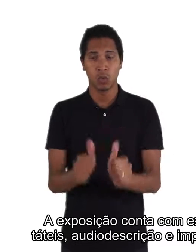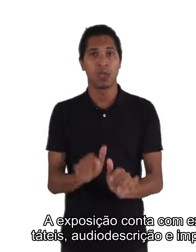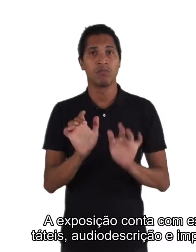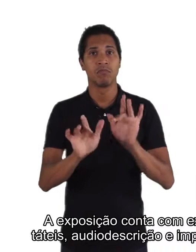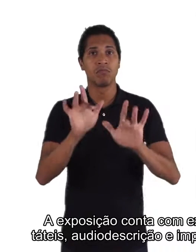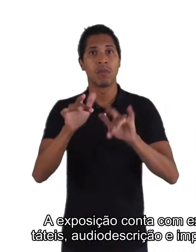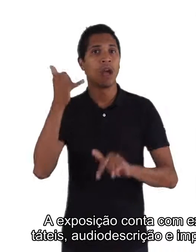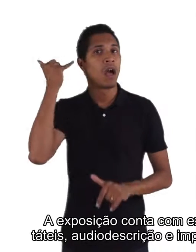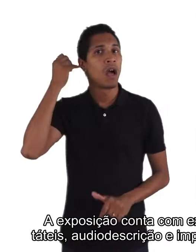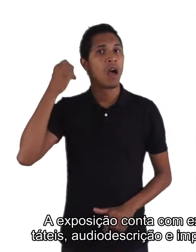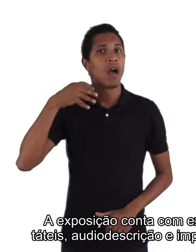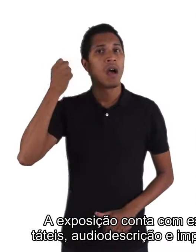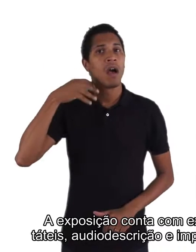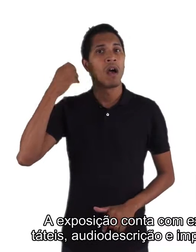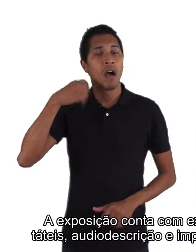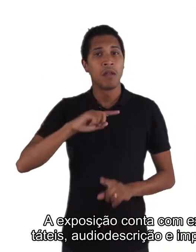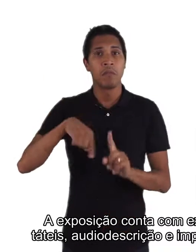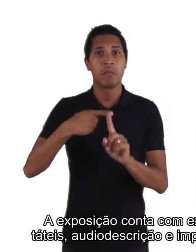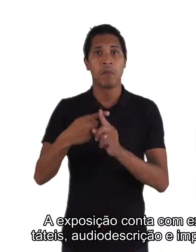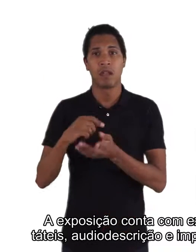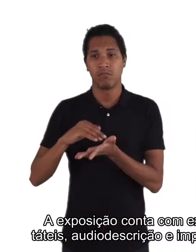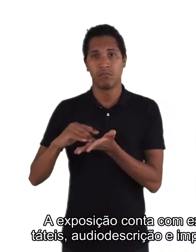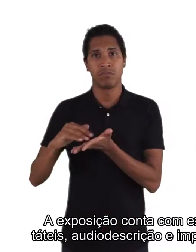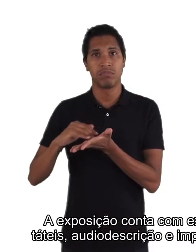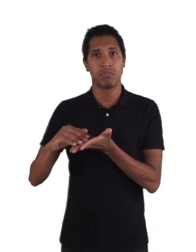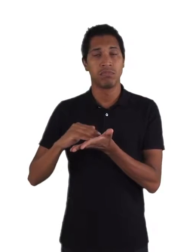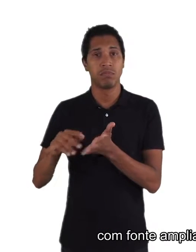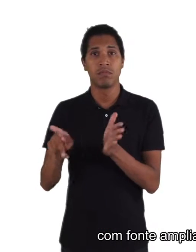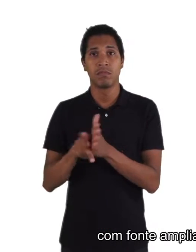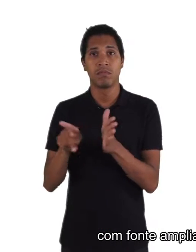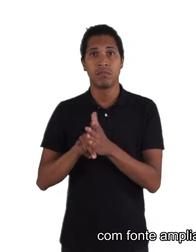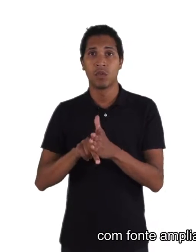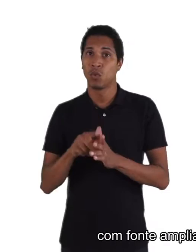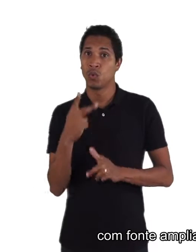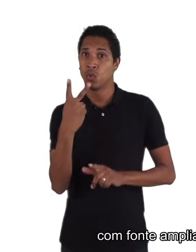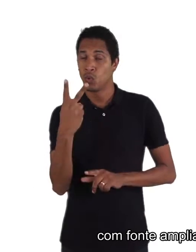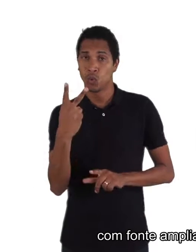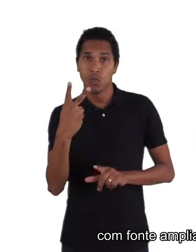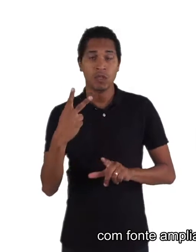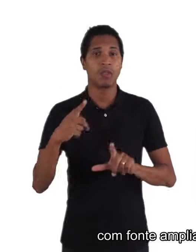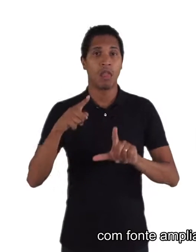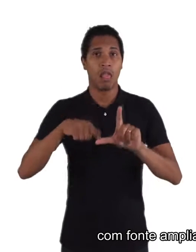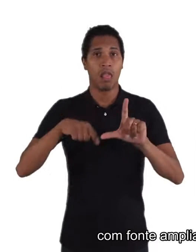audiodescrição e impressão dos textos em dupla leitura com fonte ampliada, português e braile.